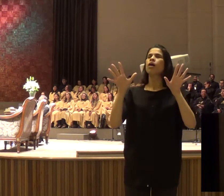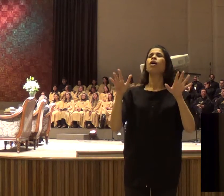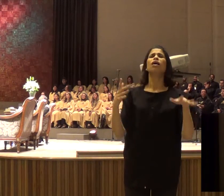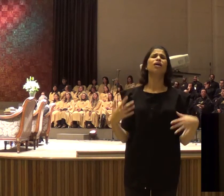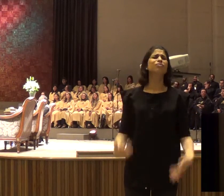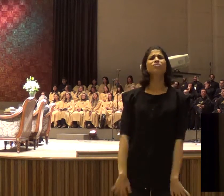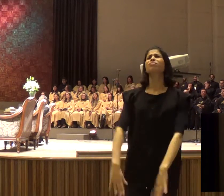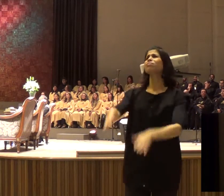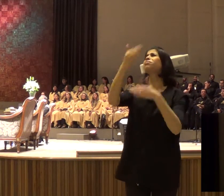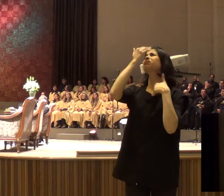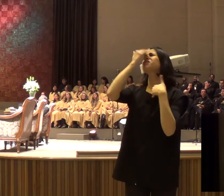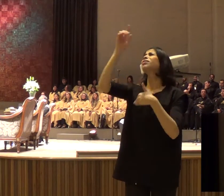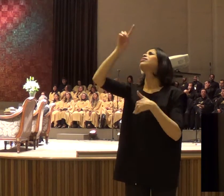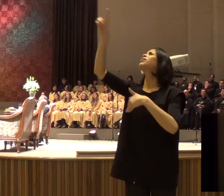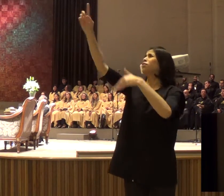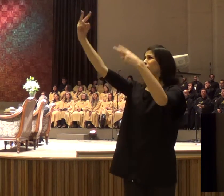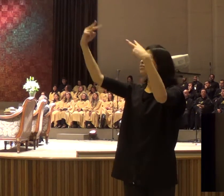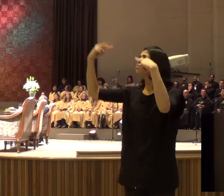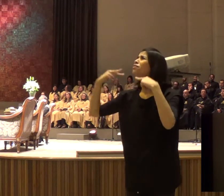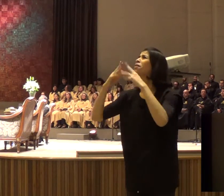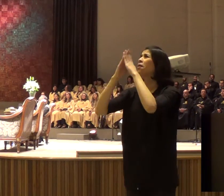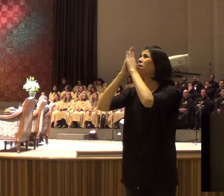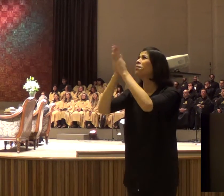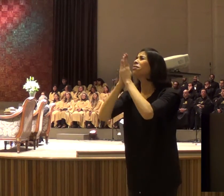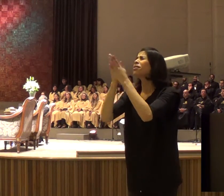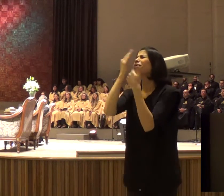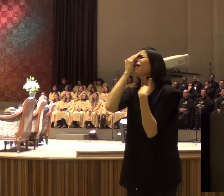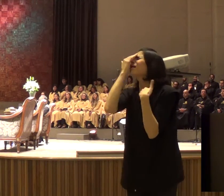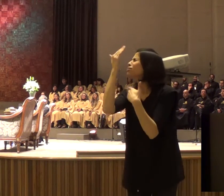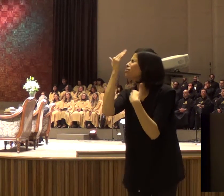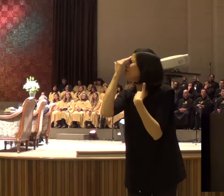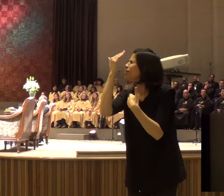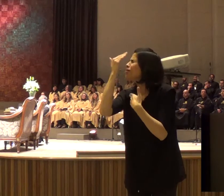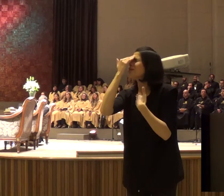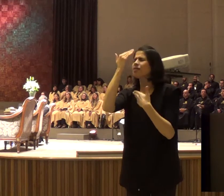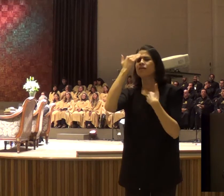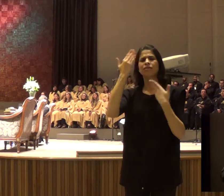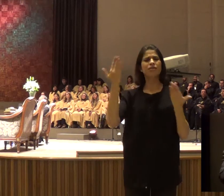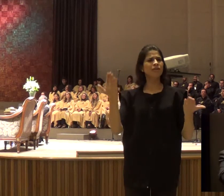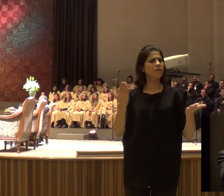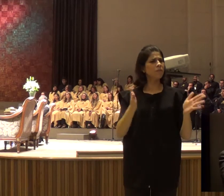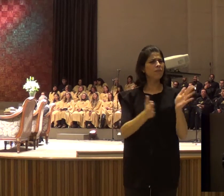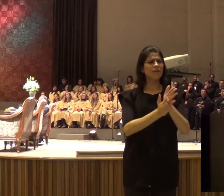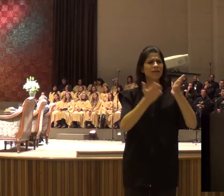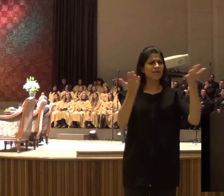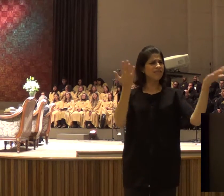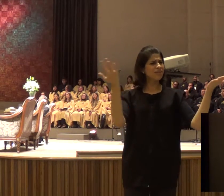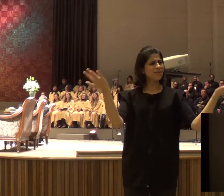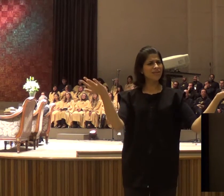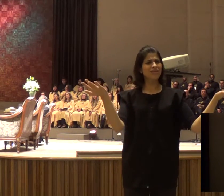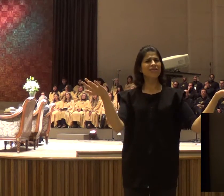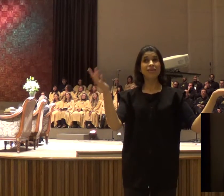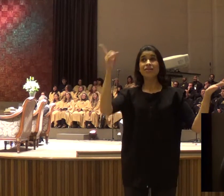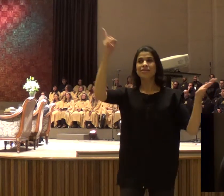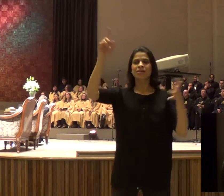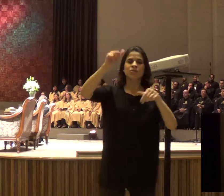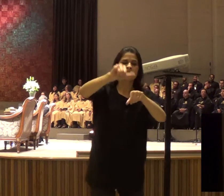conosco, é tremendo isso, essas são as maneiras de Deus agir, no meio da